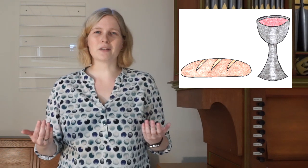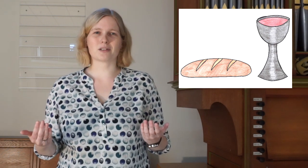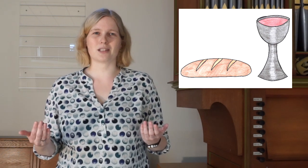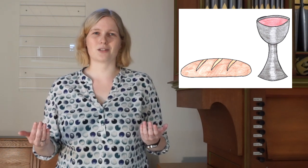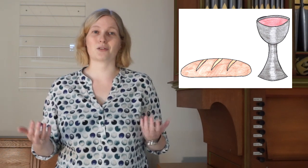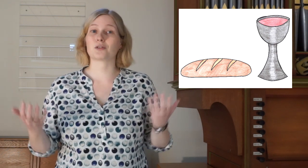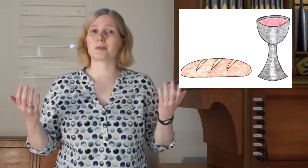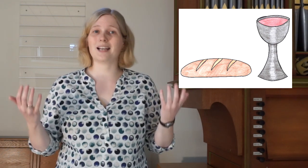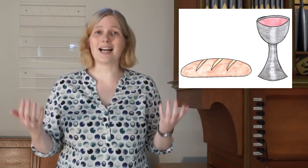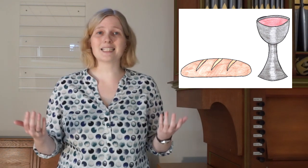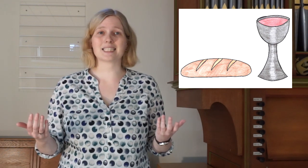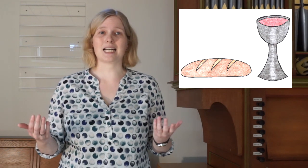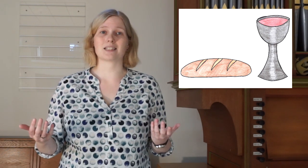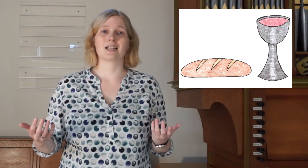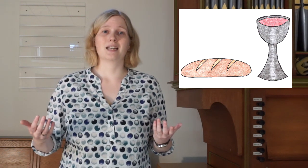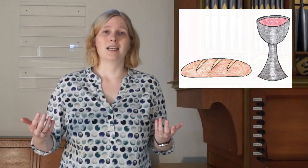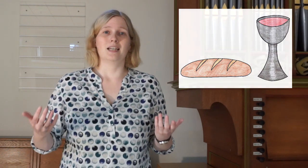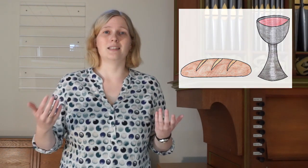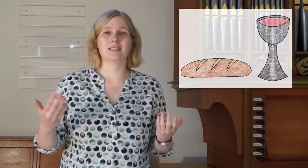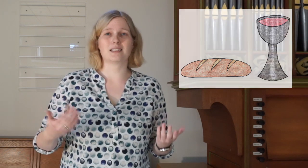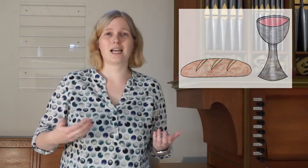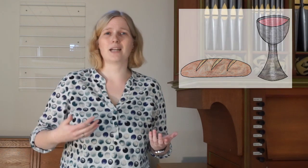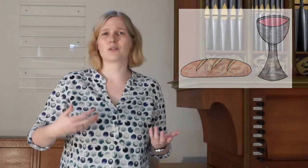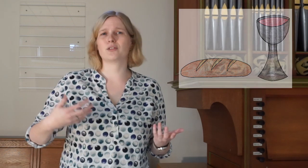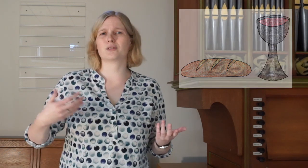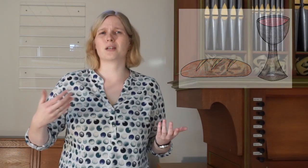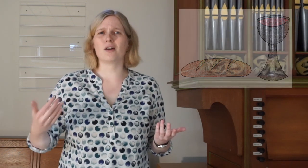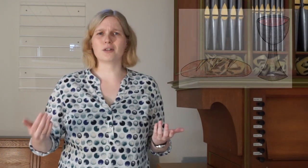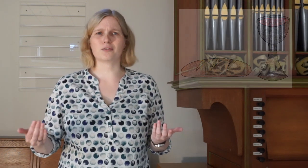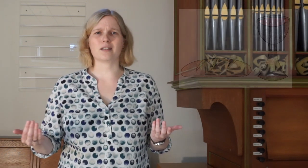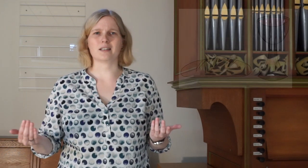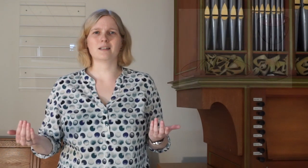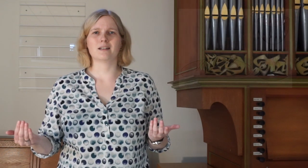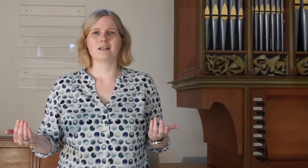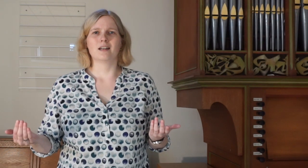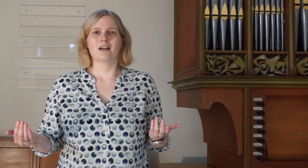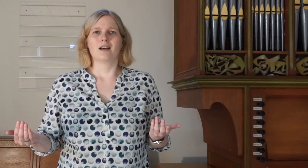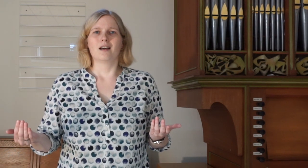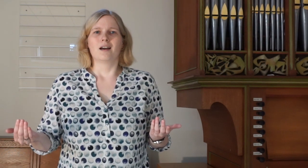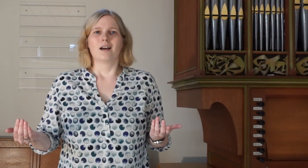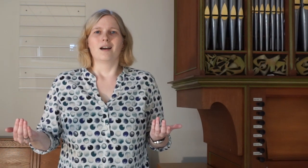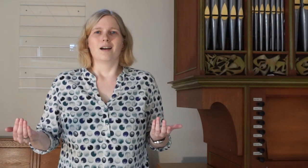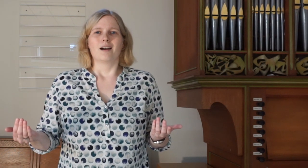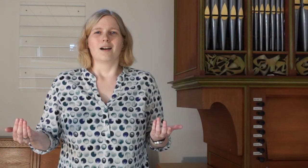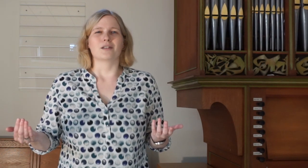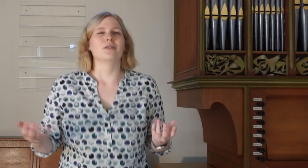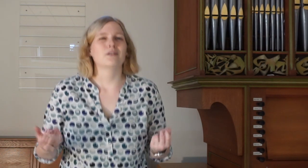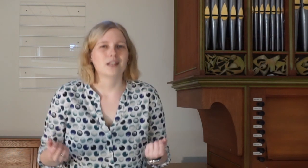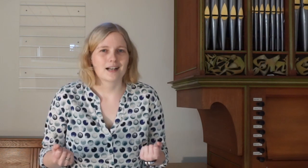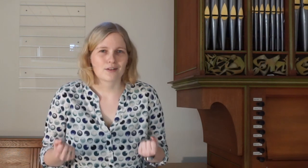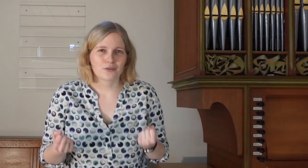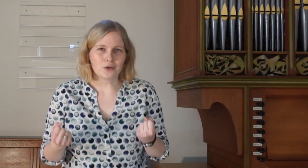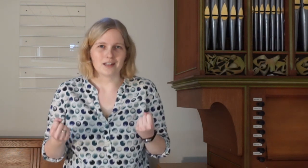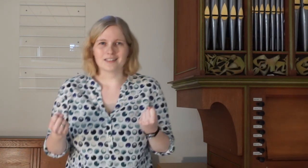uns ist und uns begleitet hat in dieser Zeit, wo wir so traurig waren. Und sie werden wieder ganz fröhlich.